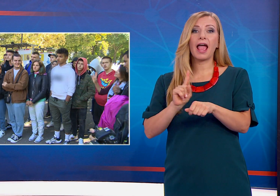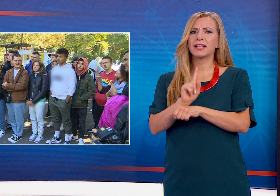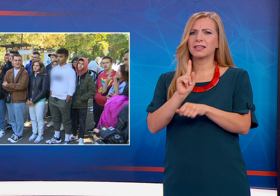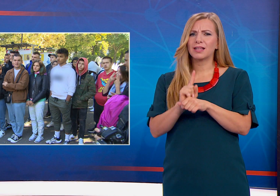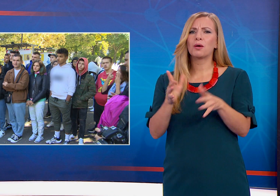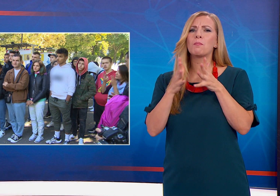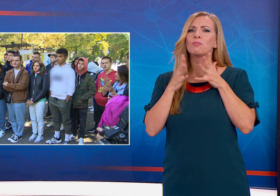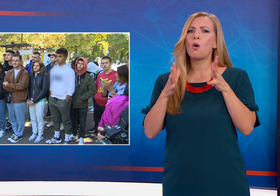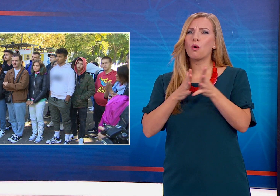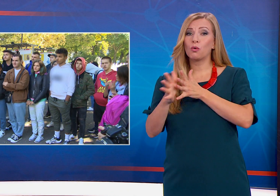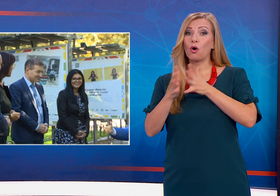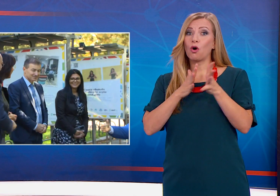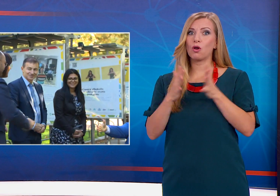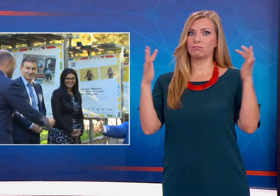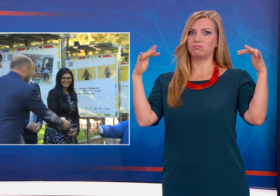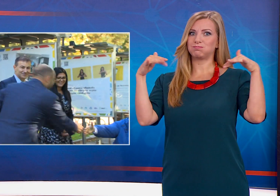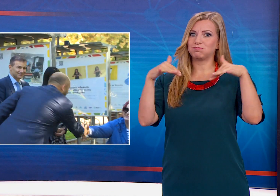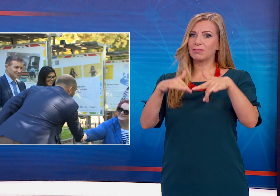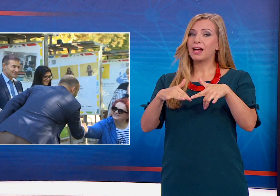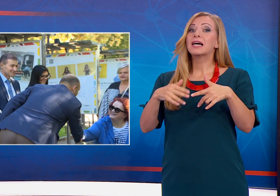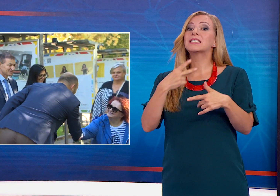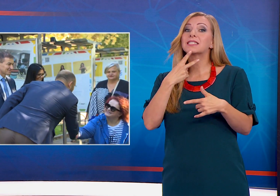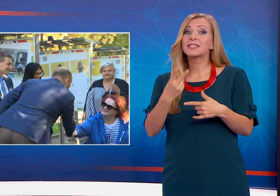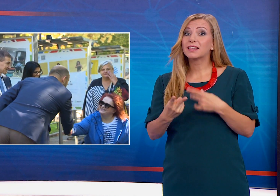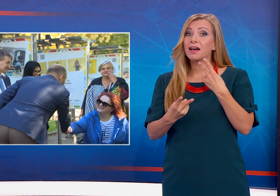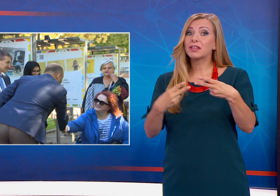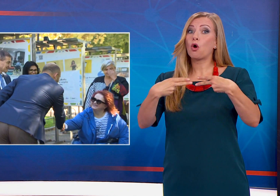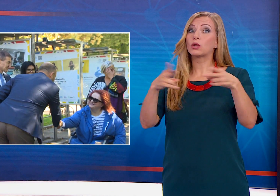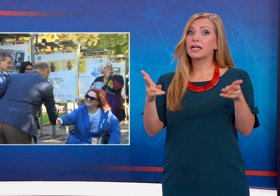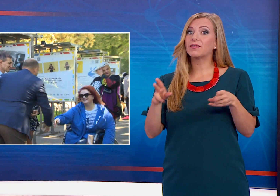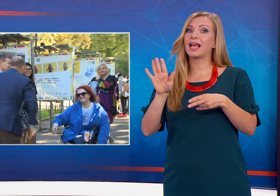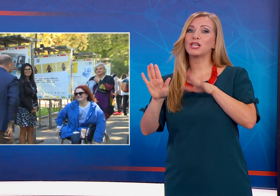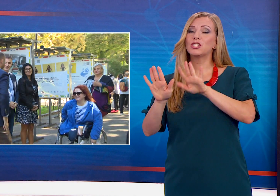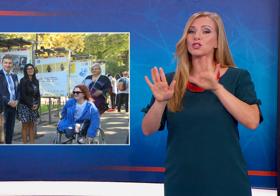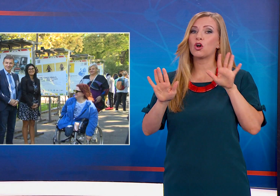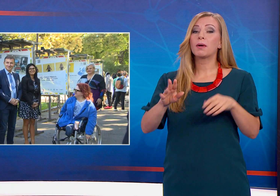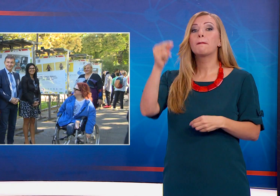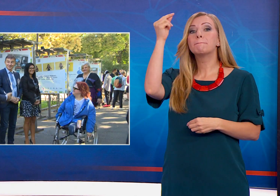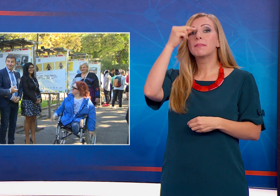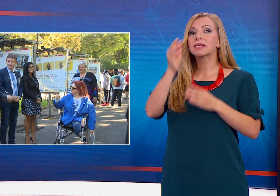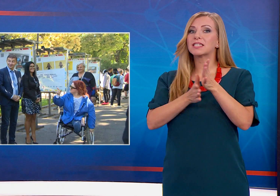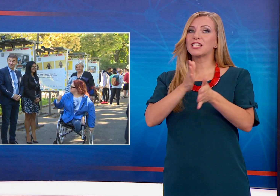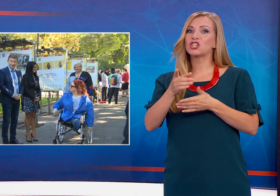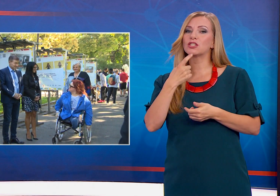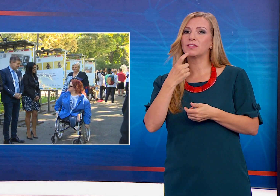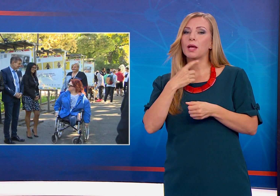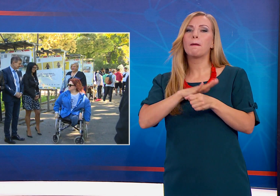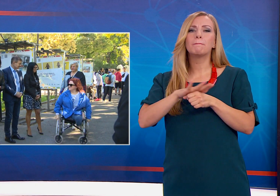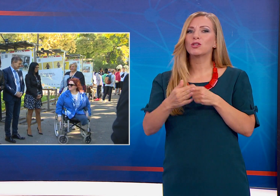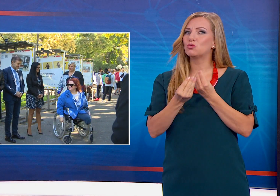от цялата страна пристигат, за да присъстват на откриването на изложба Българският жестов език – пълноценно общуване за всички.